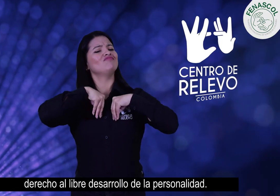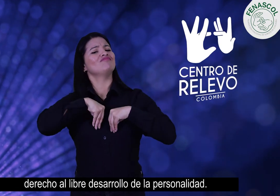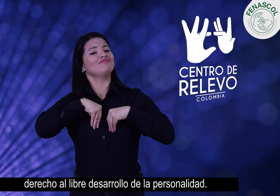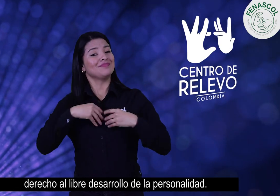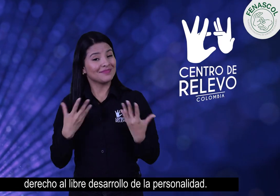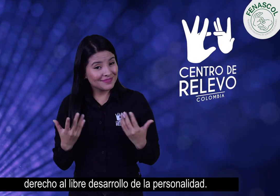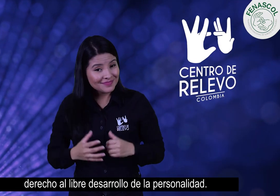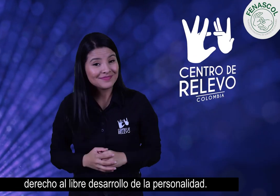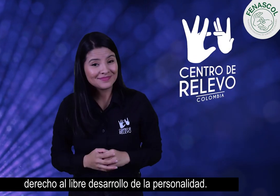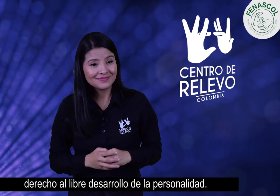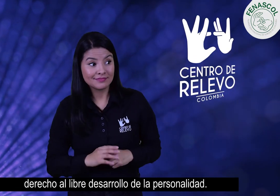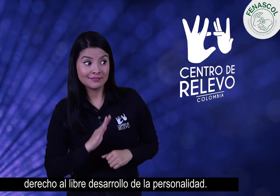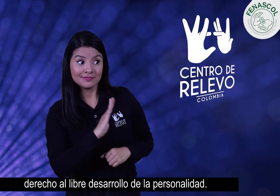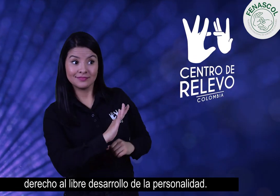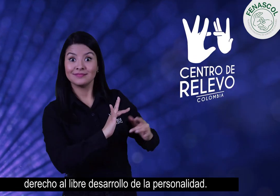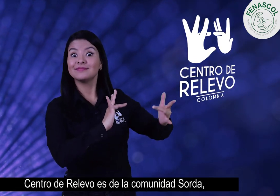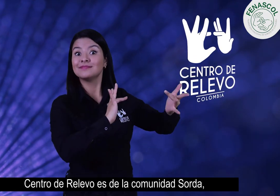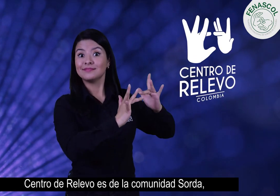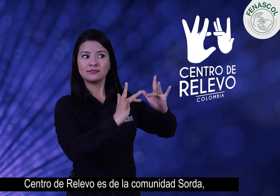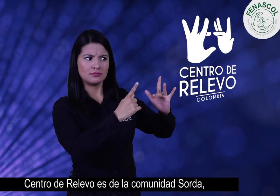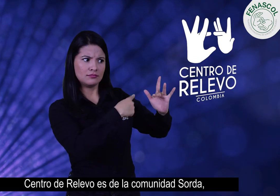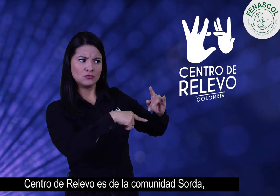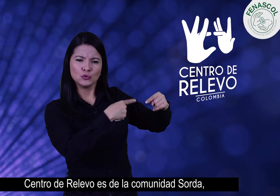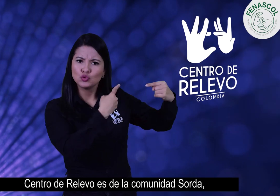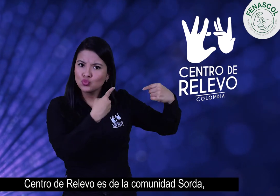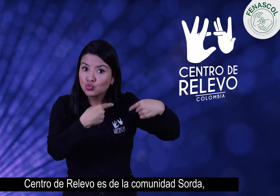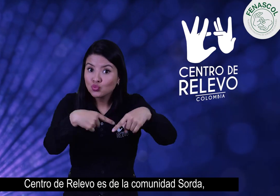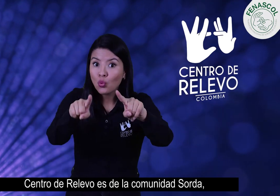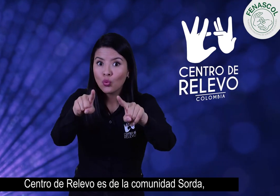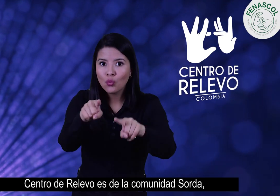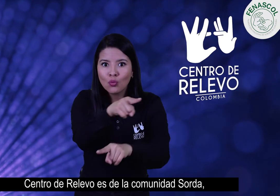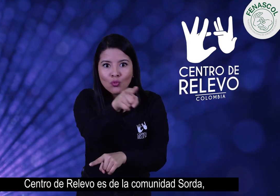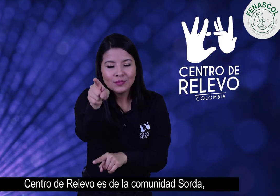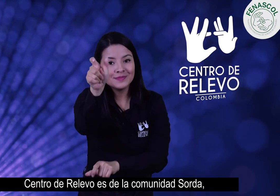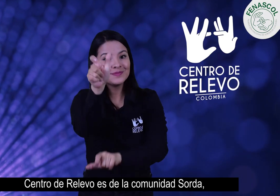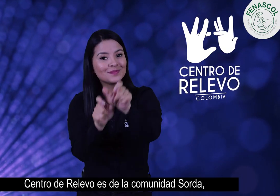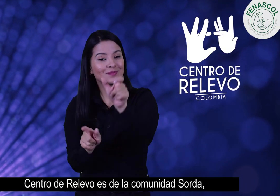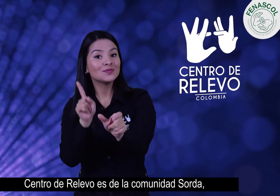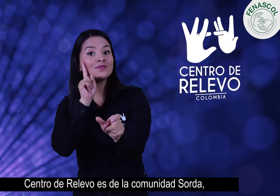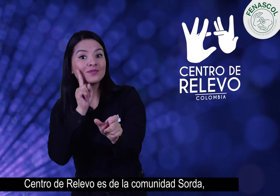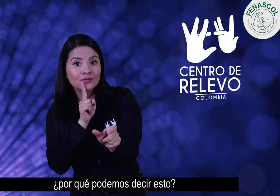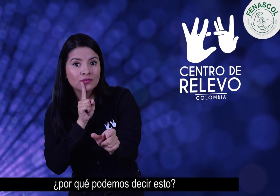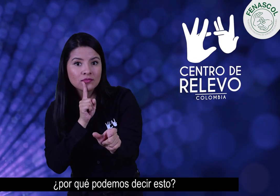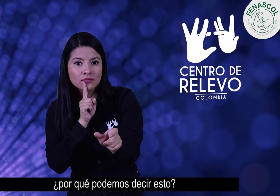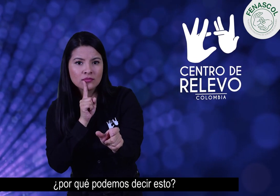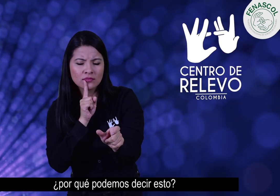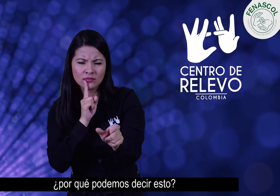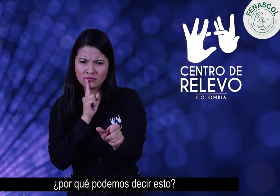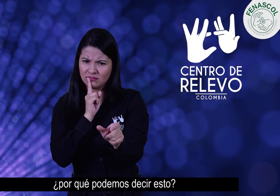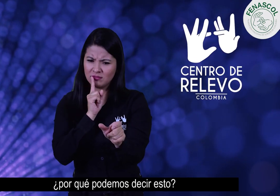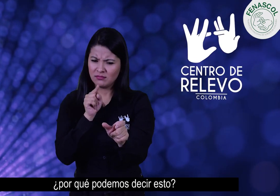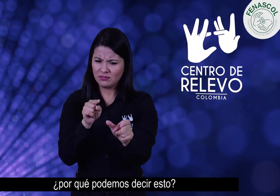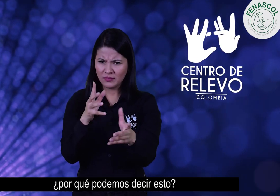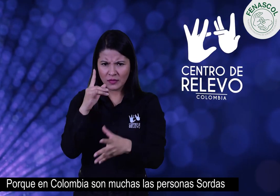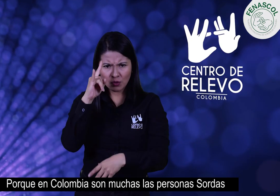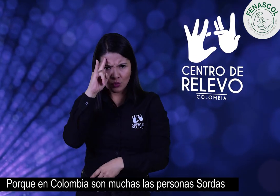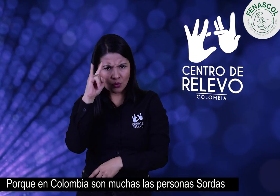personalidad. Centro de Relevo es de la comunidad sorda. ¿Por qué podemos decir esto? Porque en